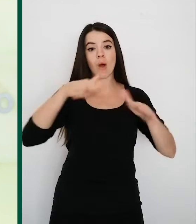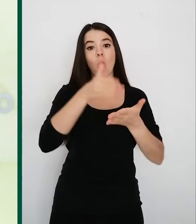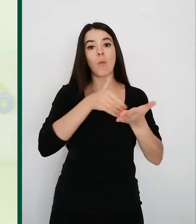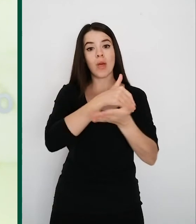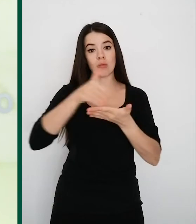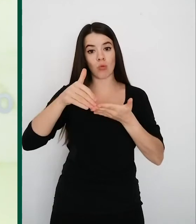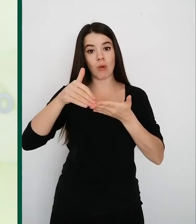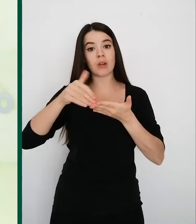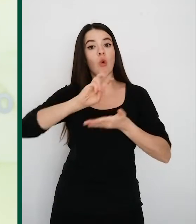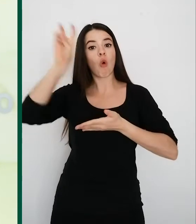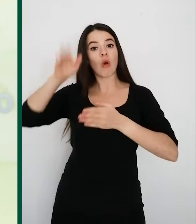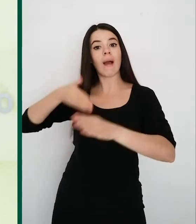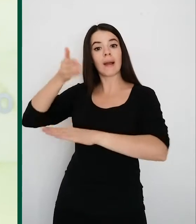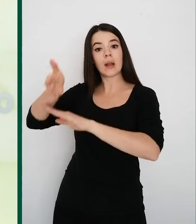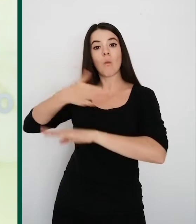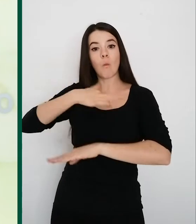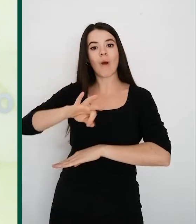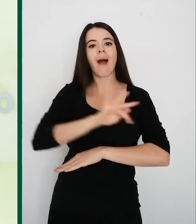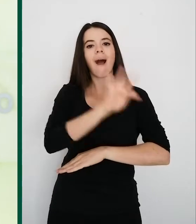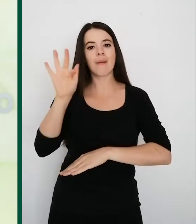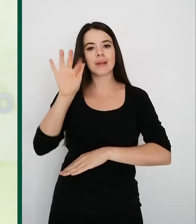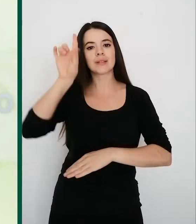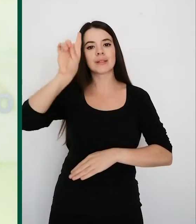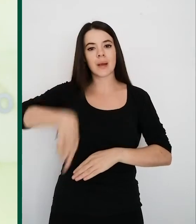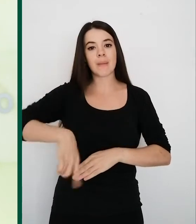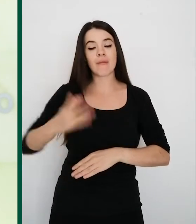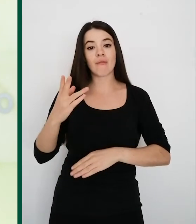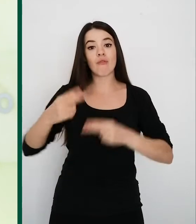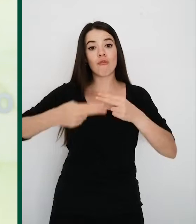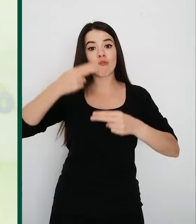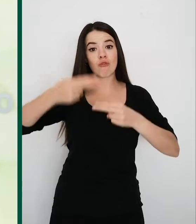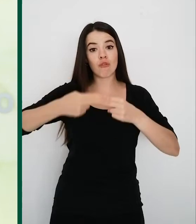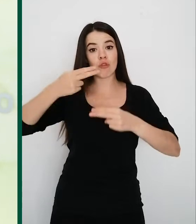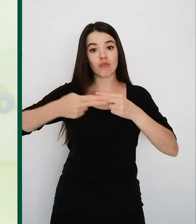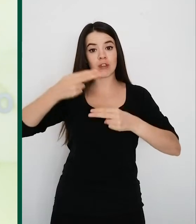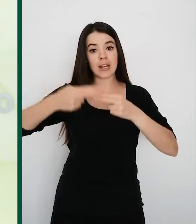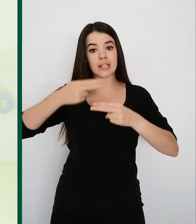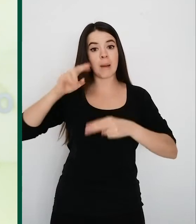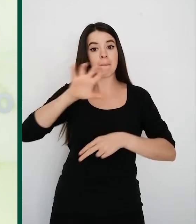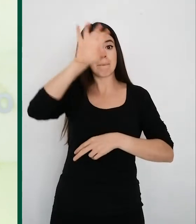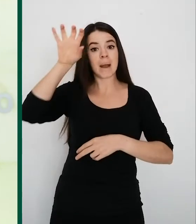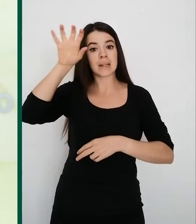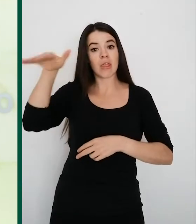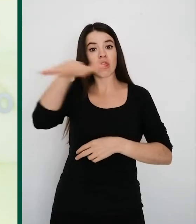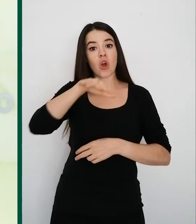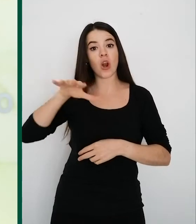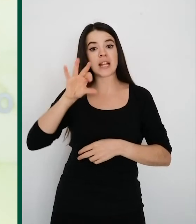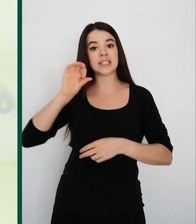comunidades autónomas sino que además se abrirán las fronteras con todos los países de la zona Schengen